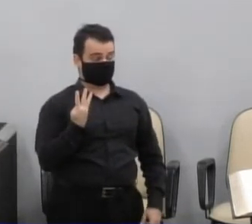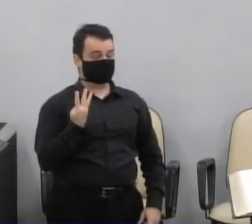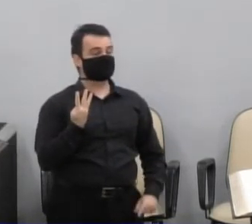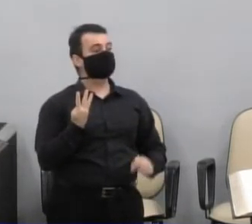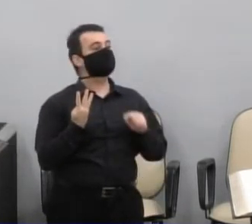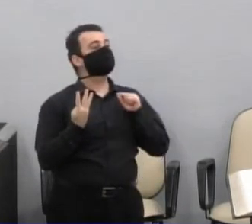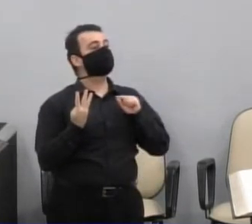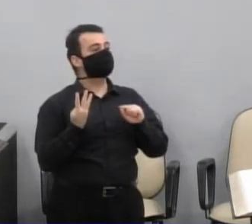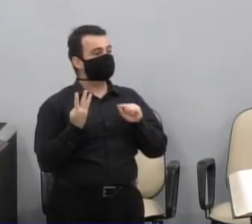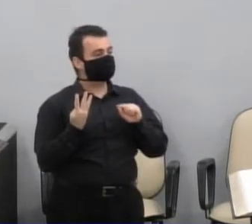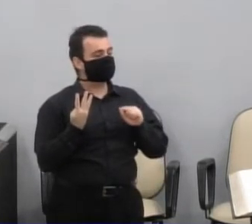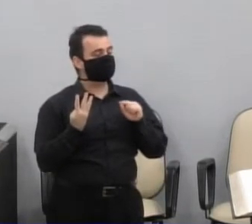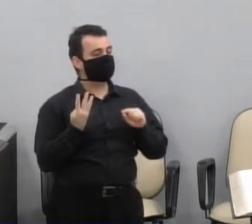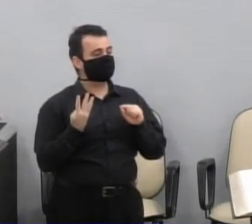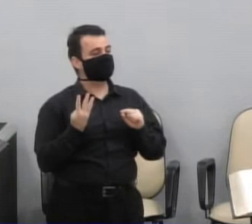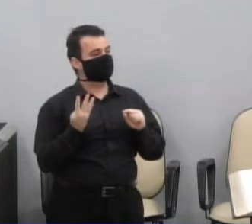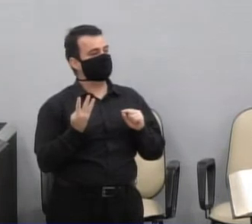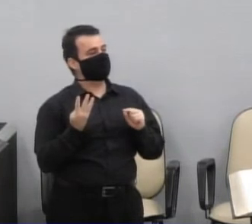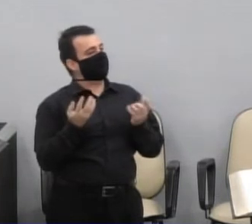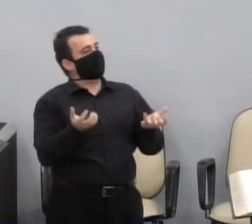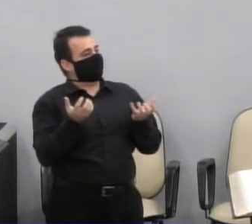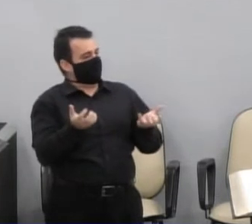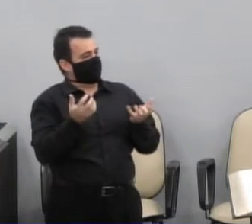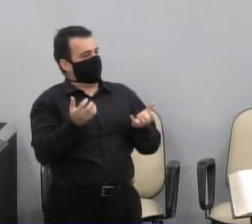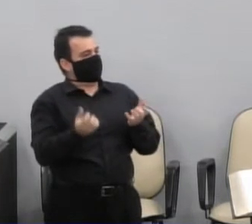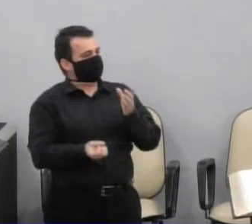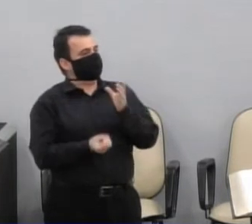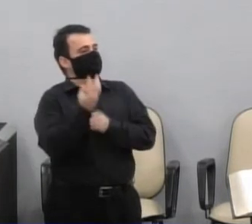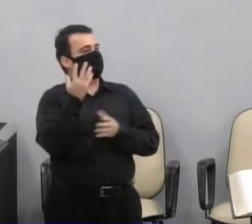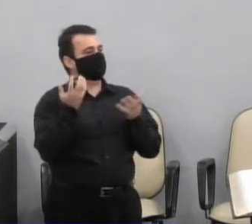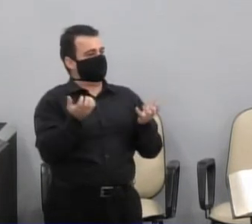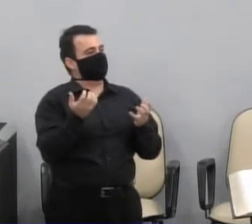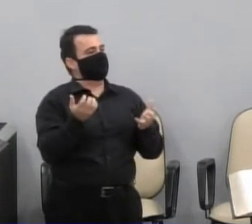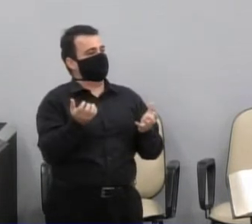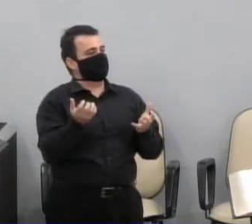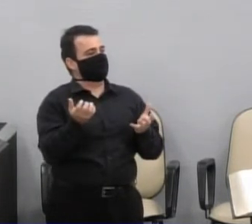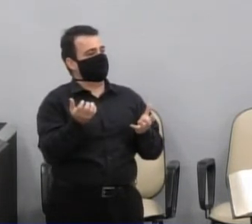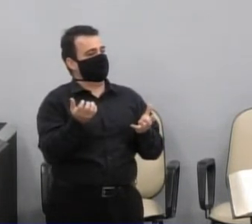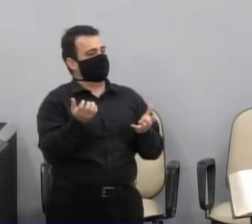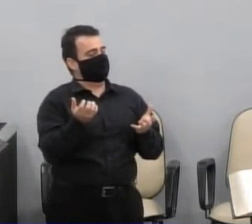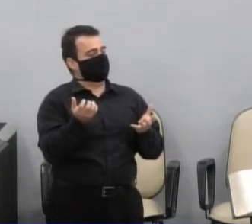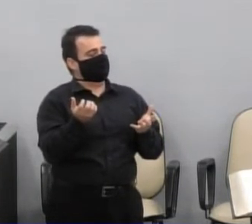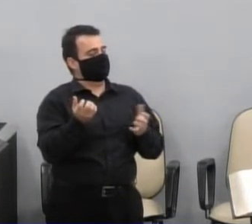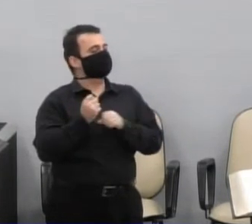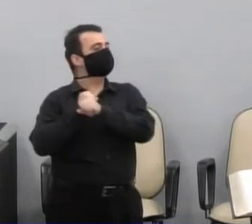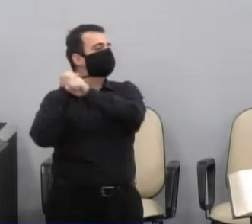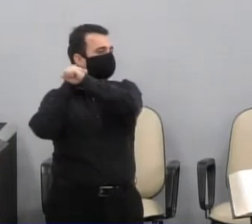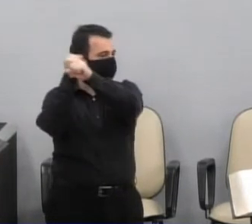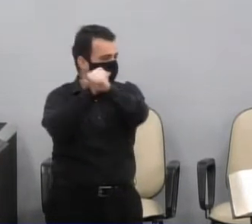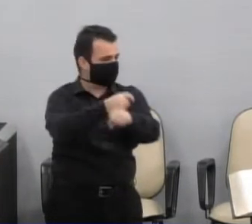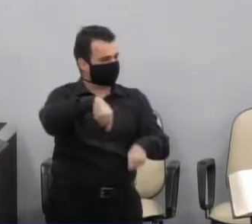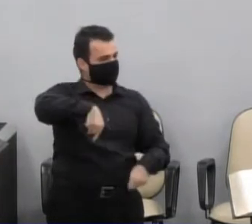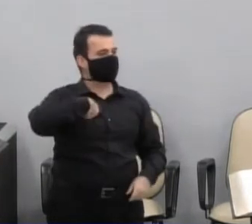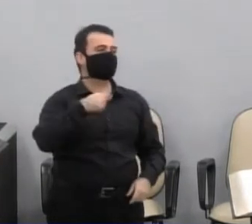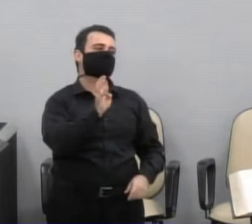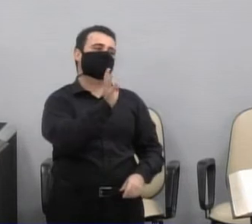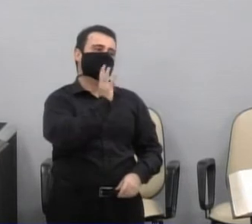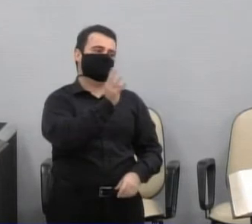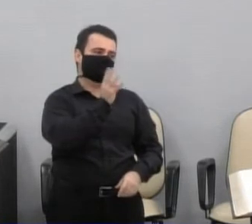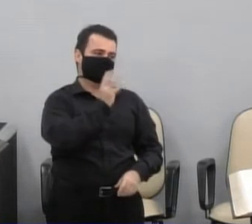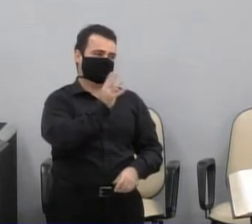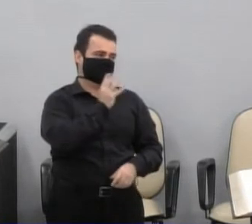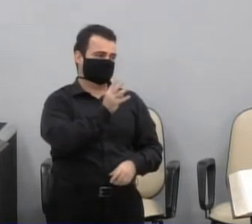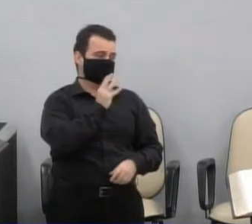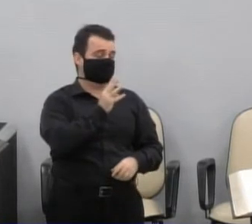minoria nesta casa, eu sei o que é isso, porque eu vivo isso há muito tempo, mas nós quatro, conseguimos, com esse